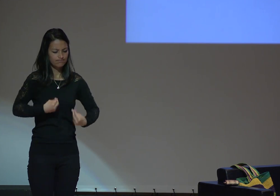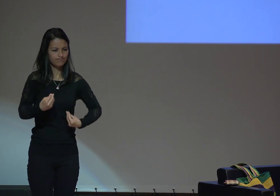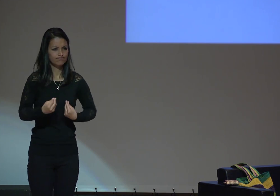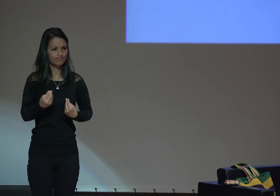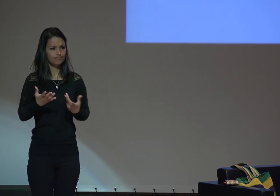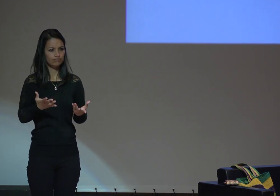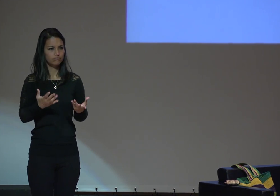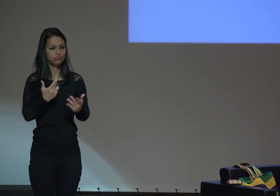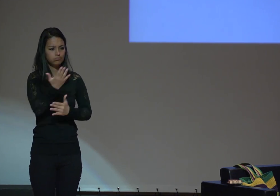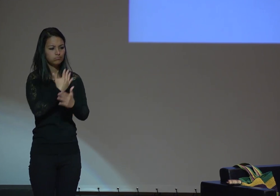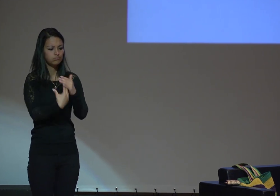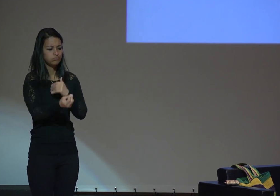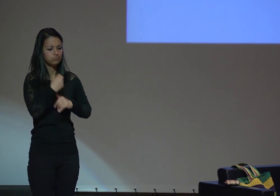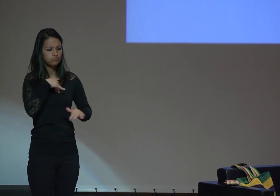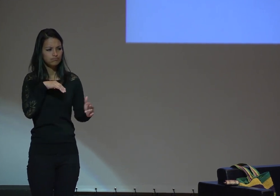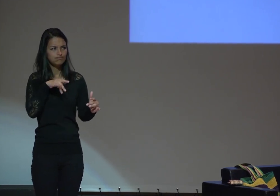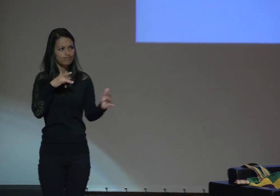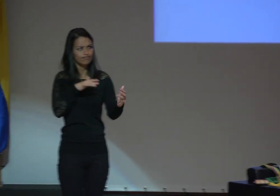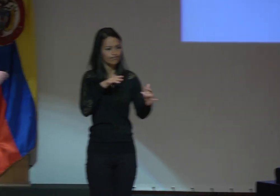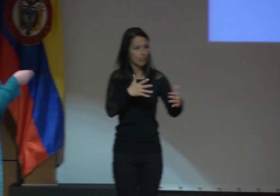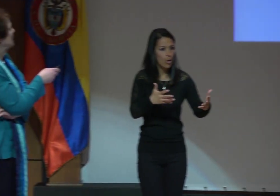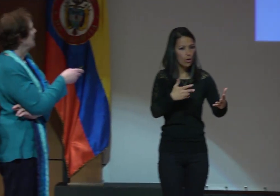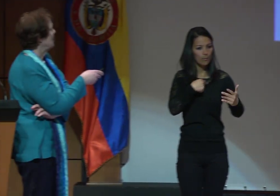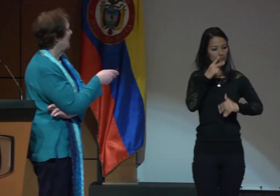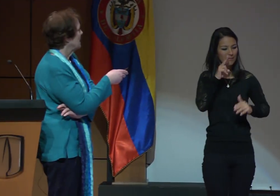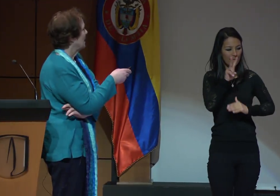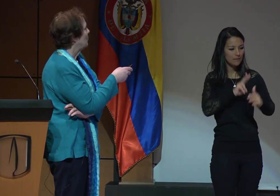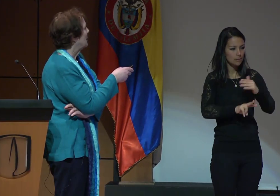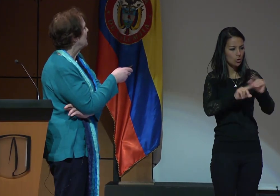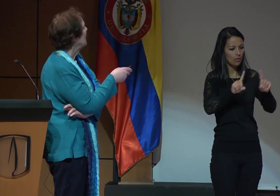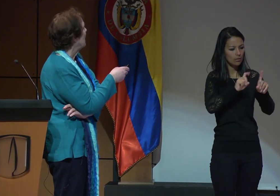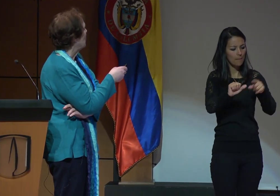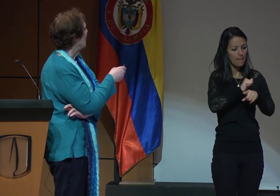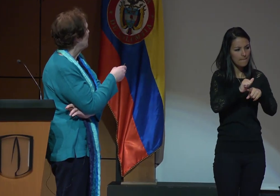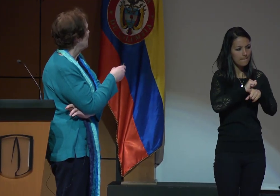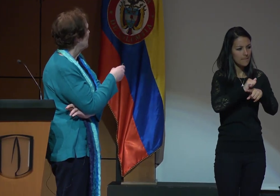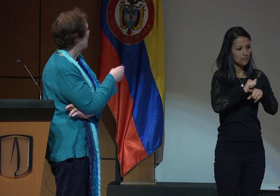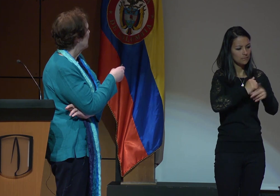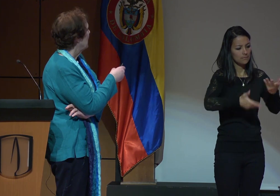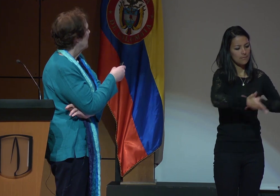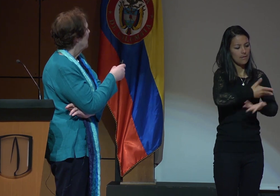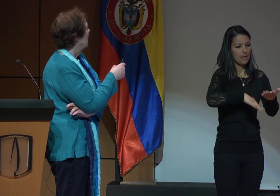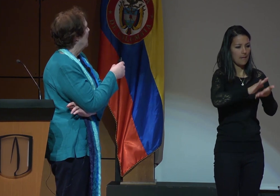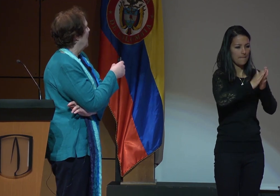para crear una visión y práctica de la paz a partir del aula.